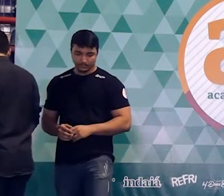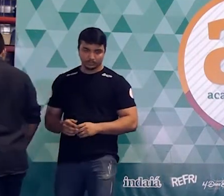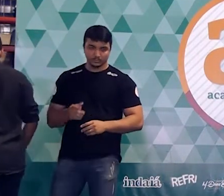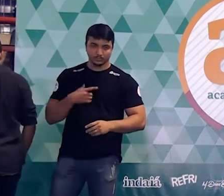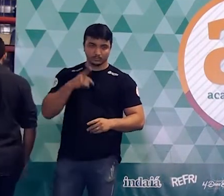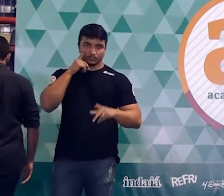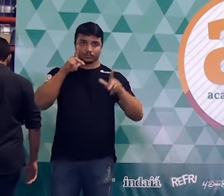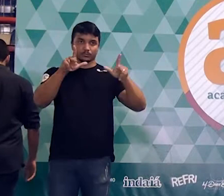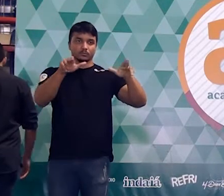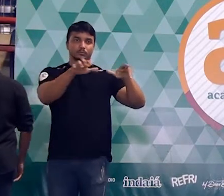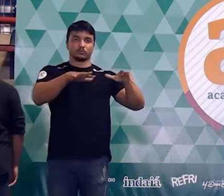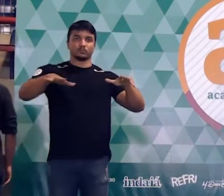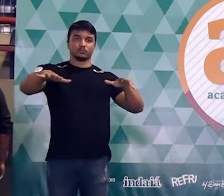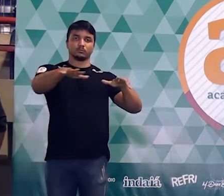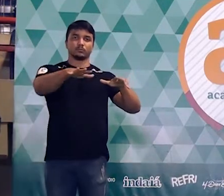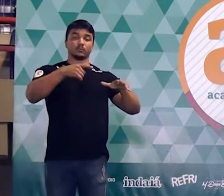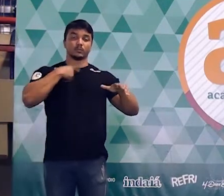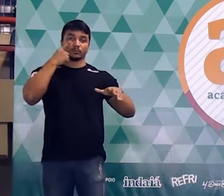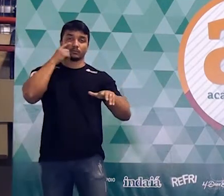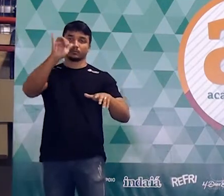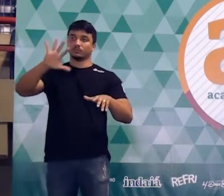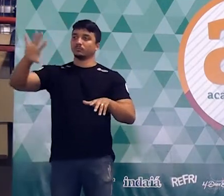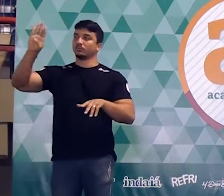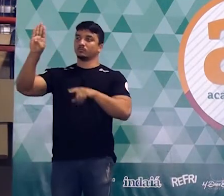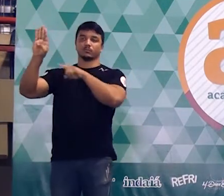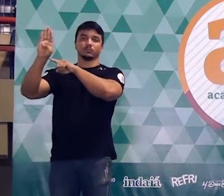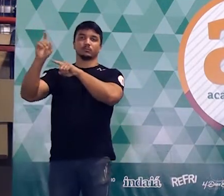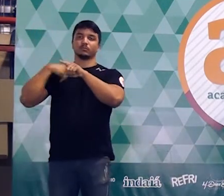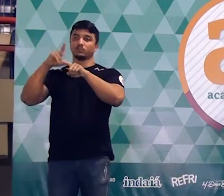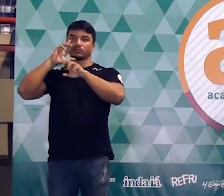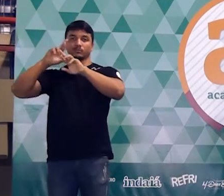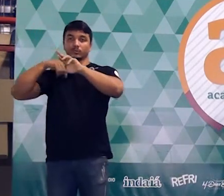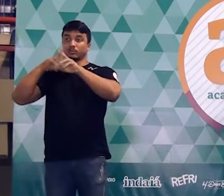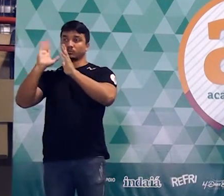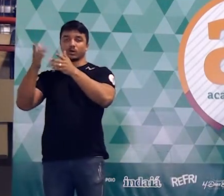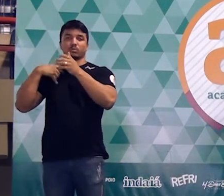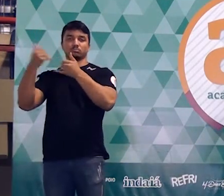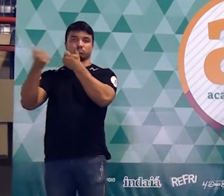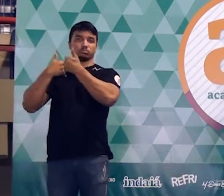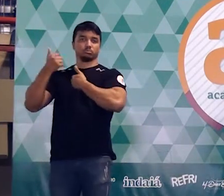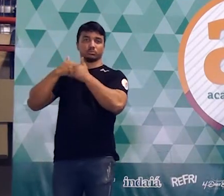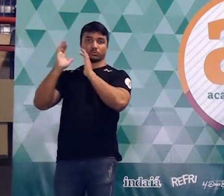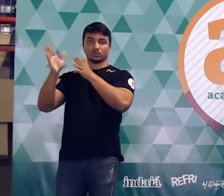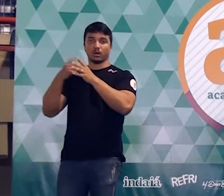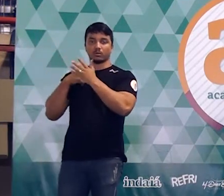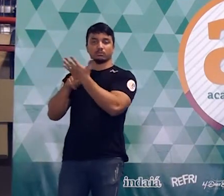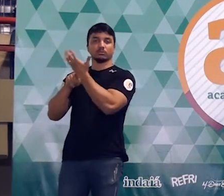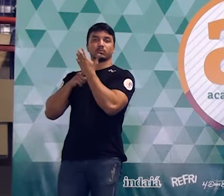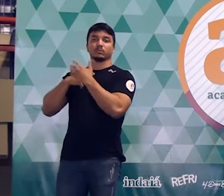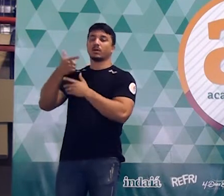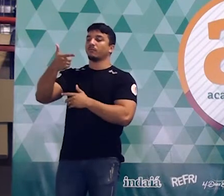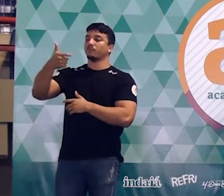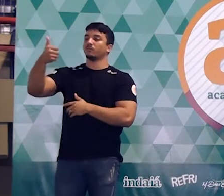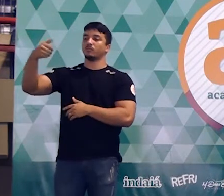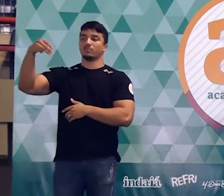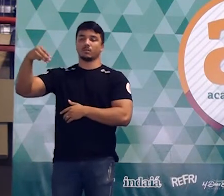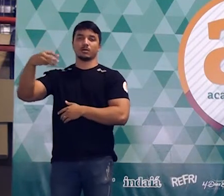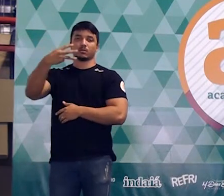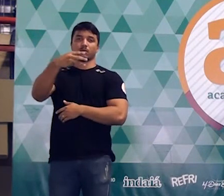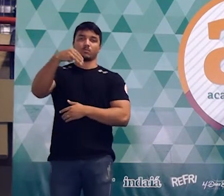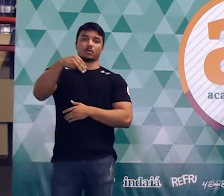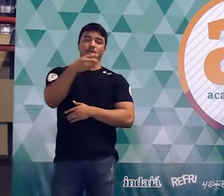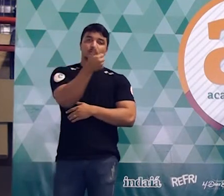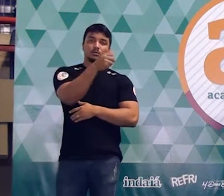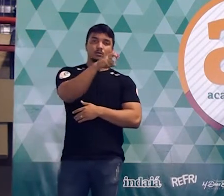iguais. Vejam que a figura B, as dimensões já estão indicadas. Tem aí, 21 metros, 3 metros,